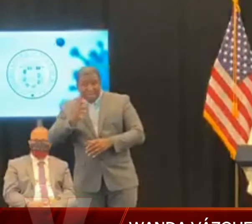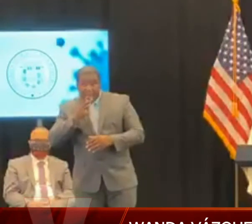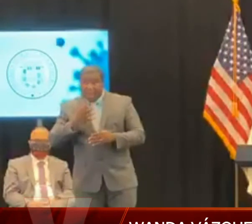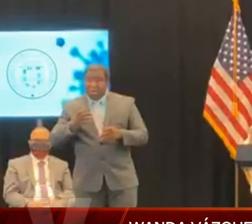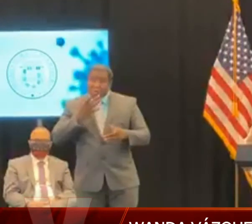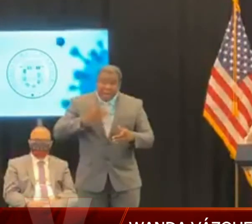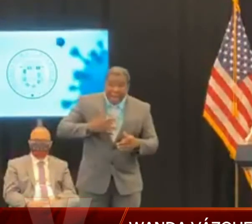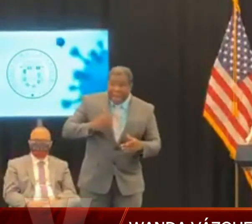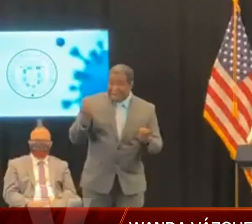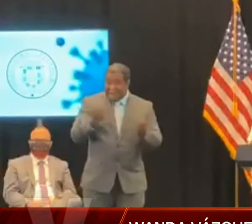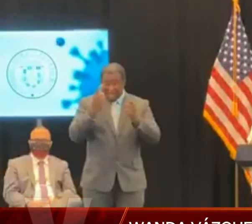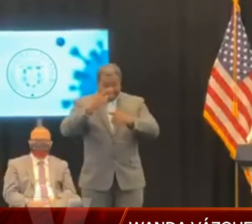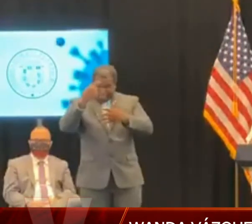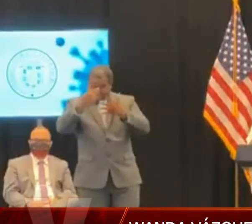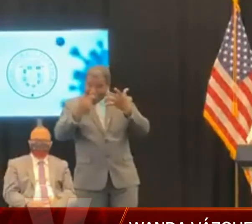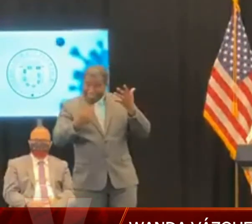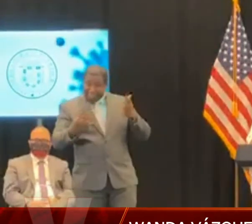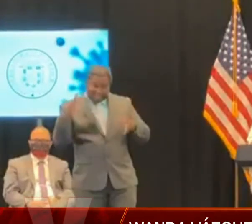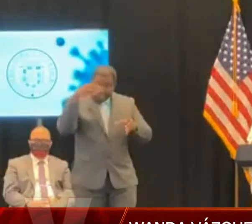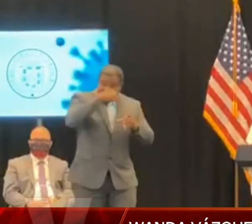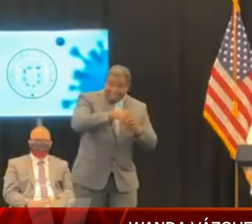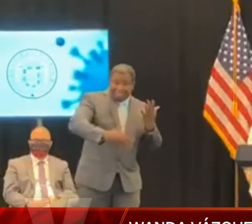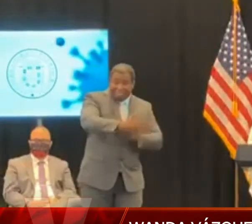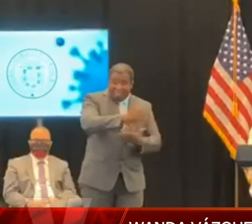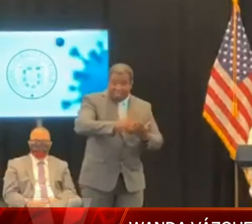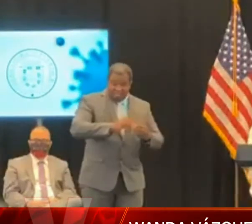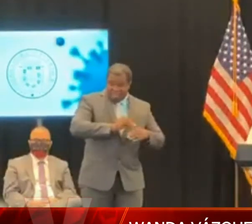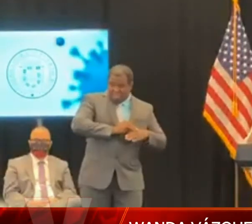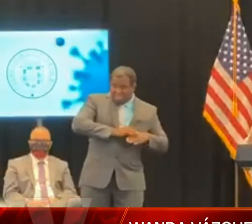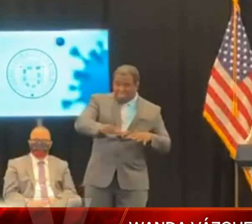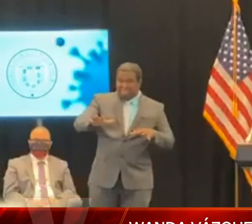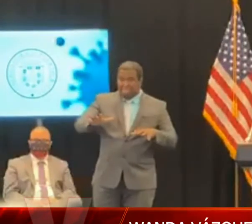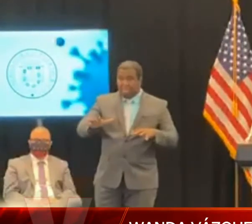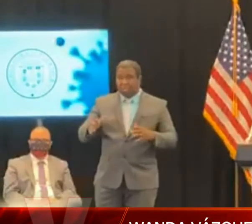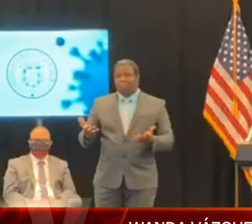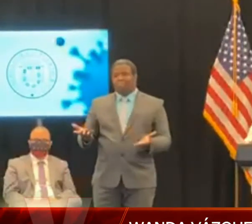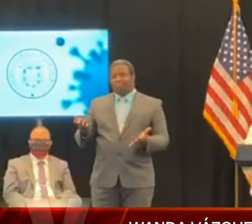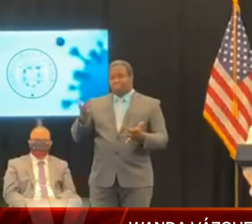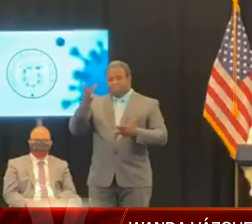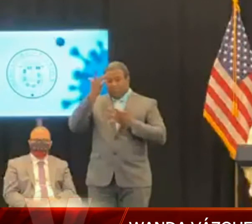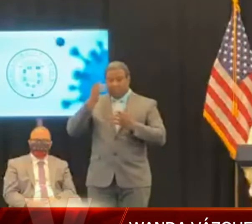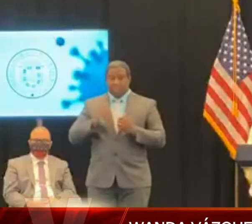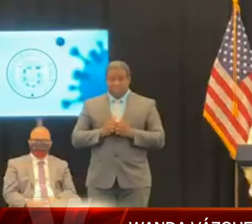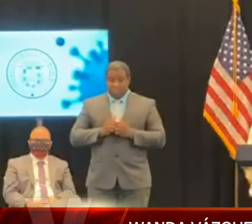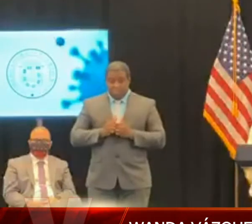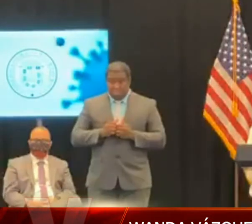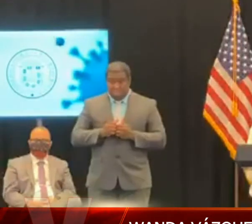jurisdicción de cada ciudadano, de cada persona.